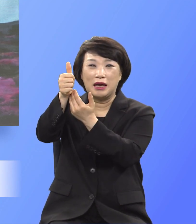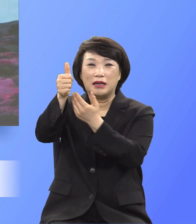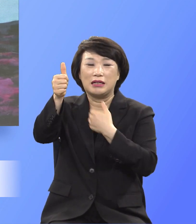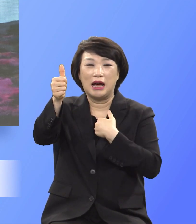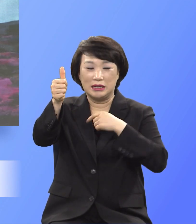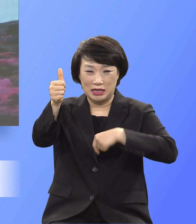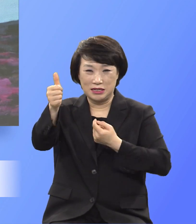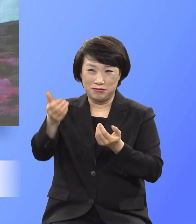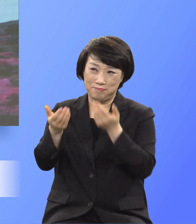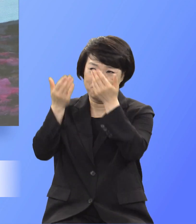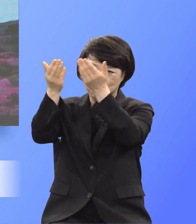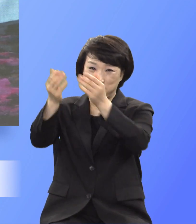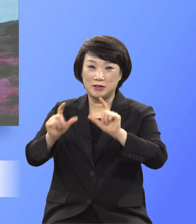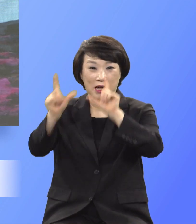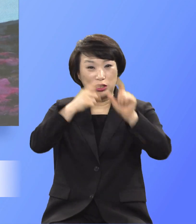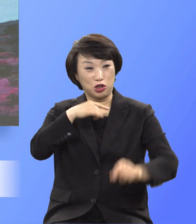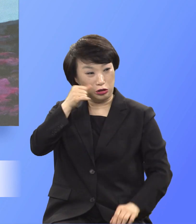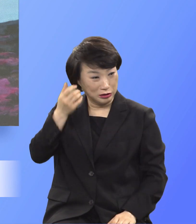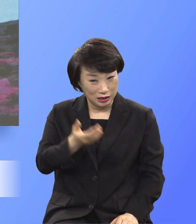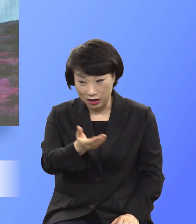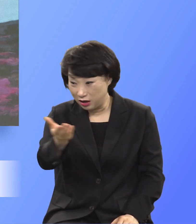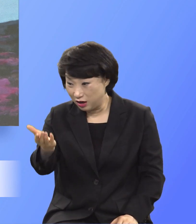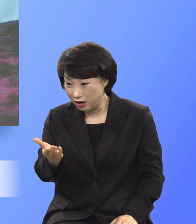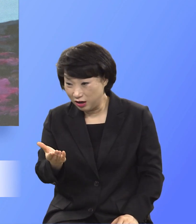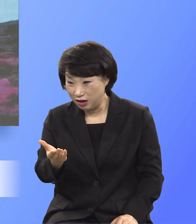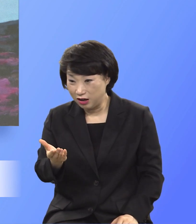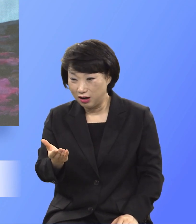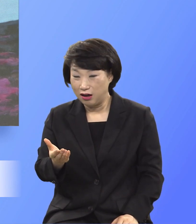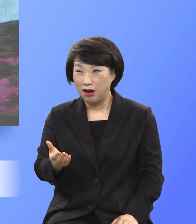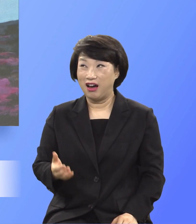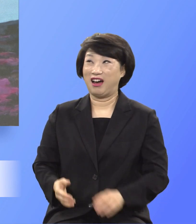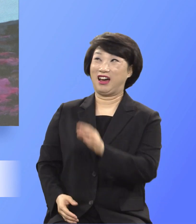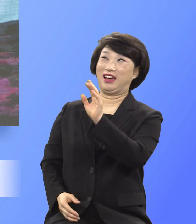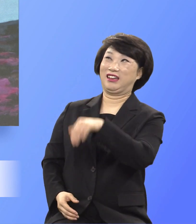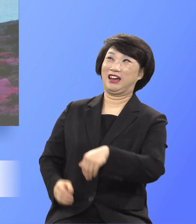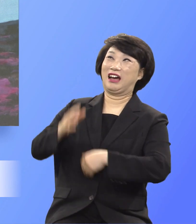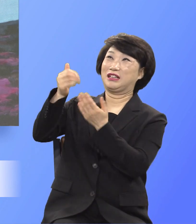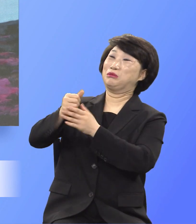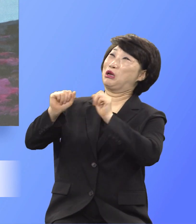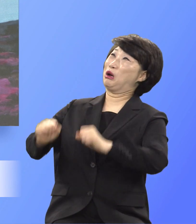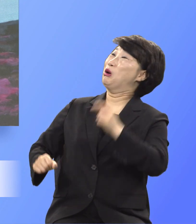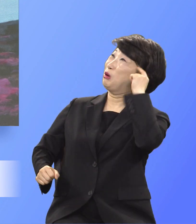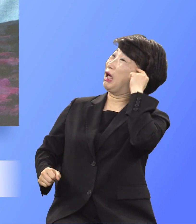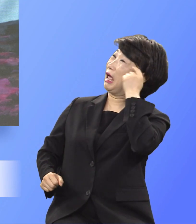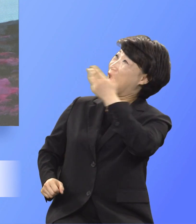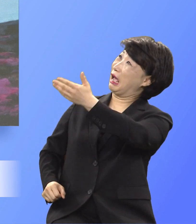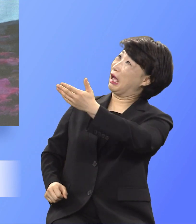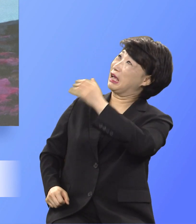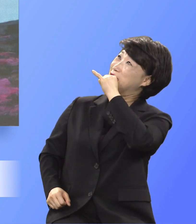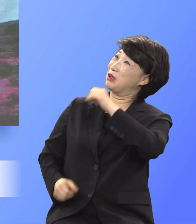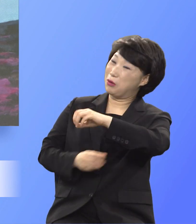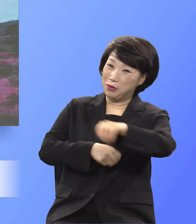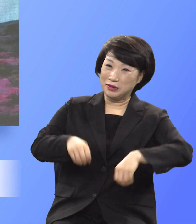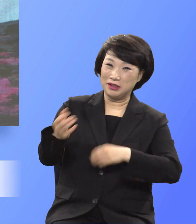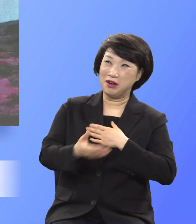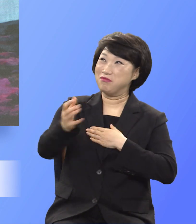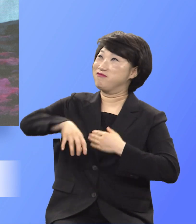내놓고 살아본 적이 있느냐 무 하나님의 사랑이시면 이럴 수가 있냐고 오히려 원망하고